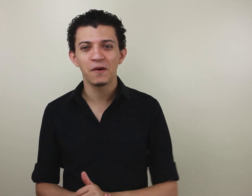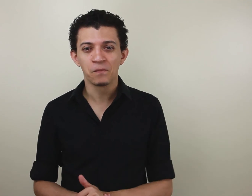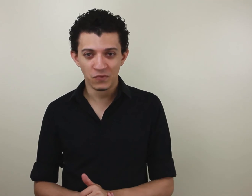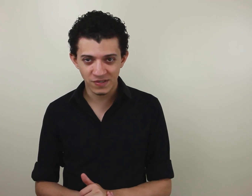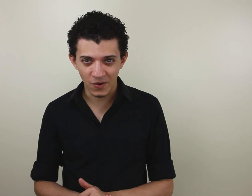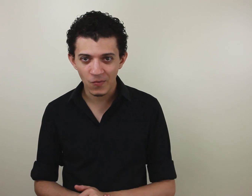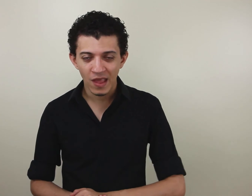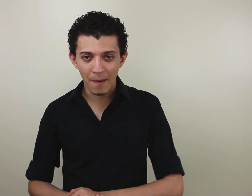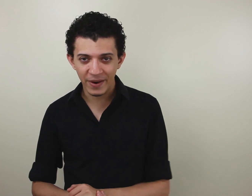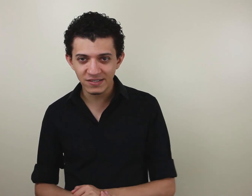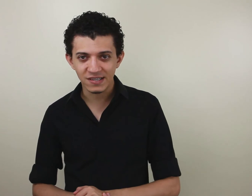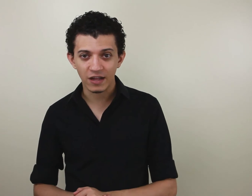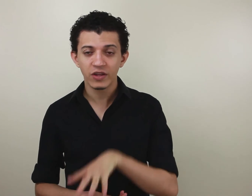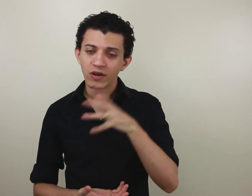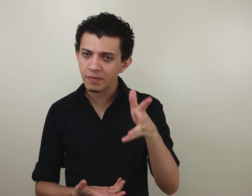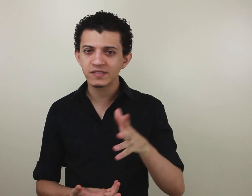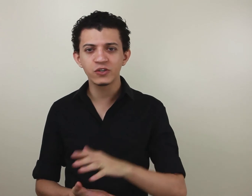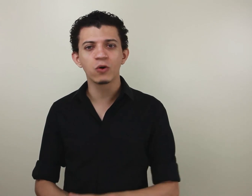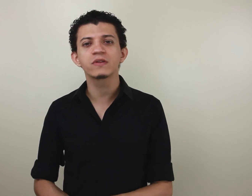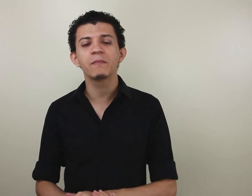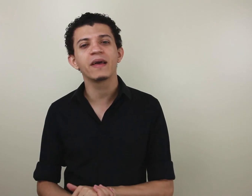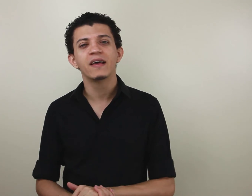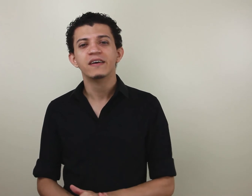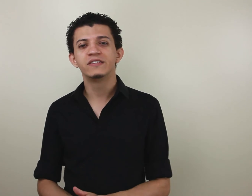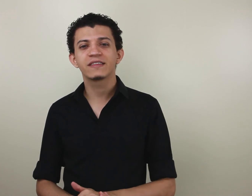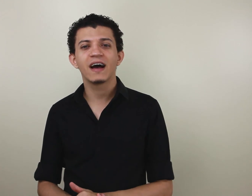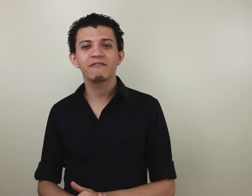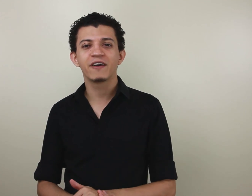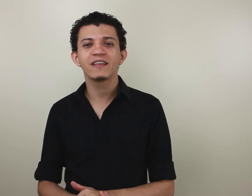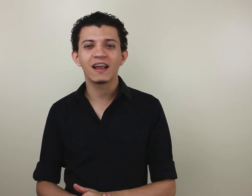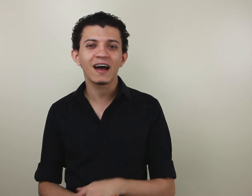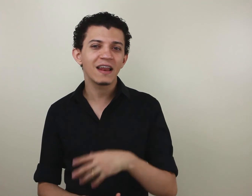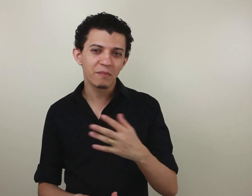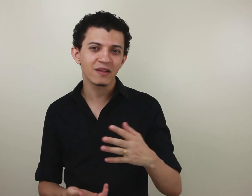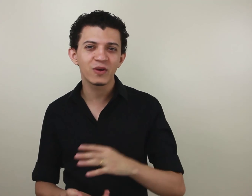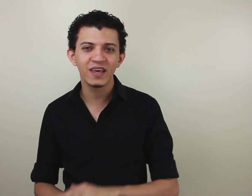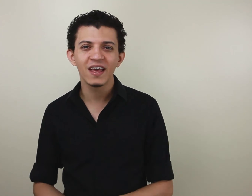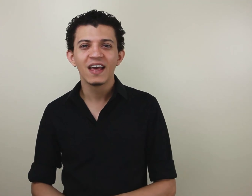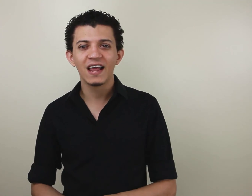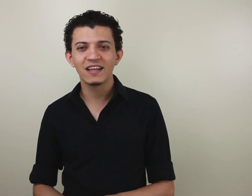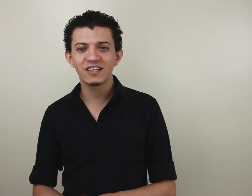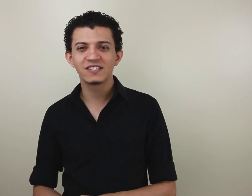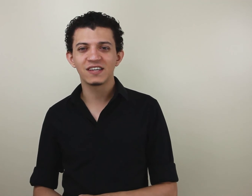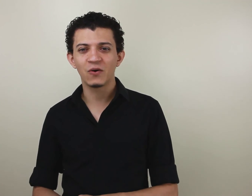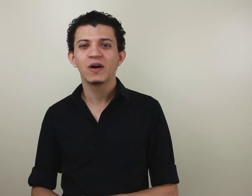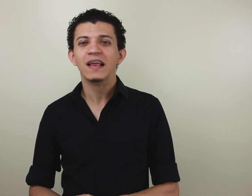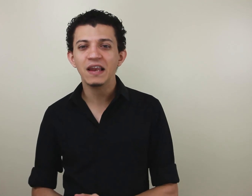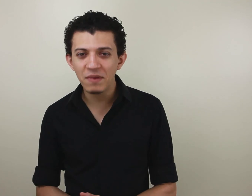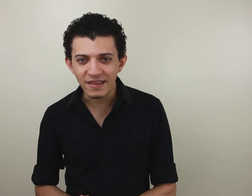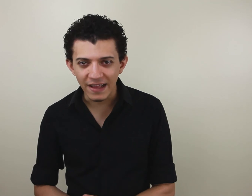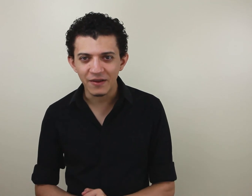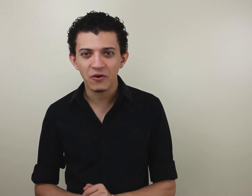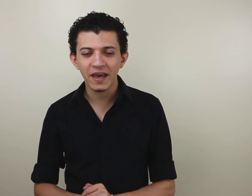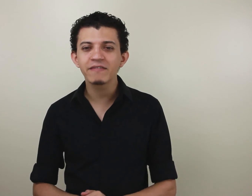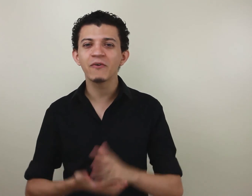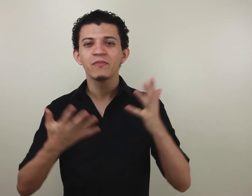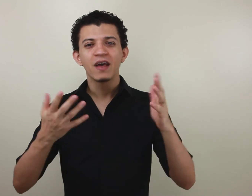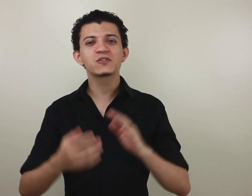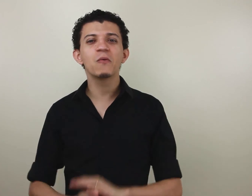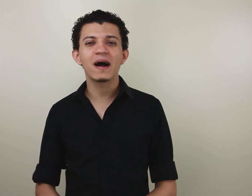no seu aprendizado. E o Libras em Jogo também já está à venda lá, lembrando que ele é de edição limitada. Ok? Então, eu sou o